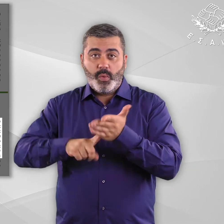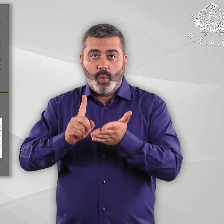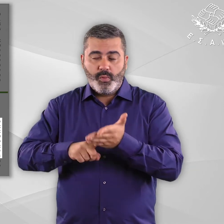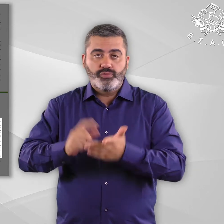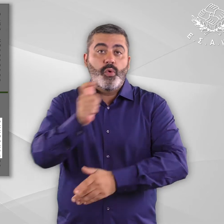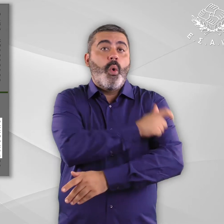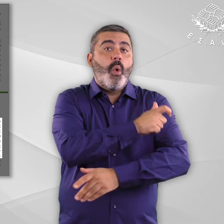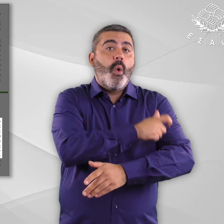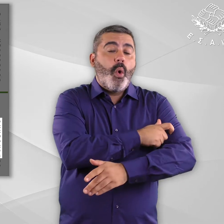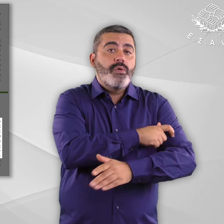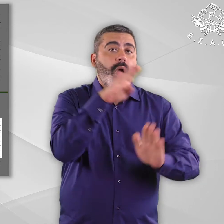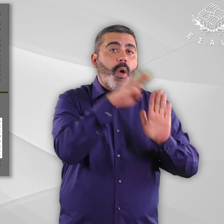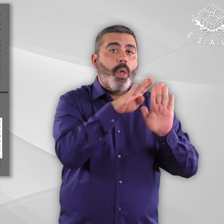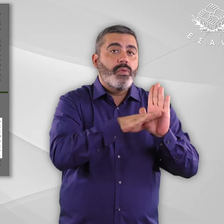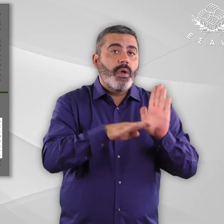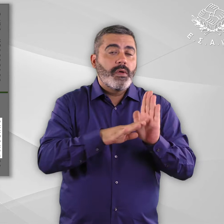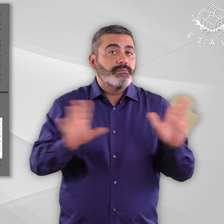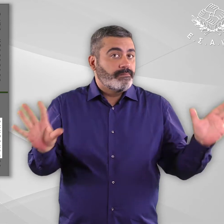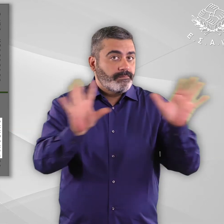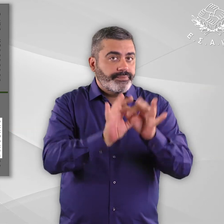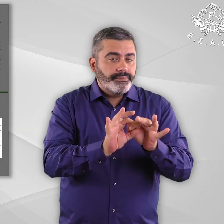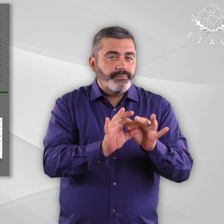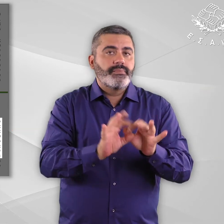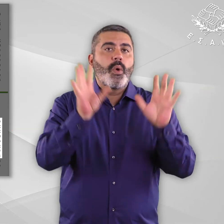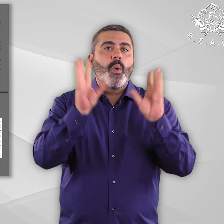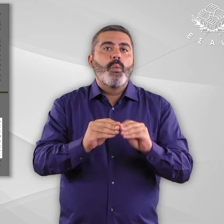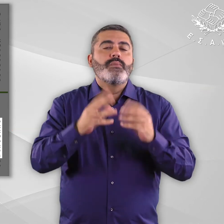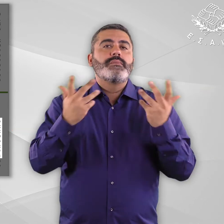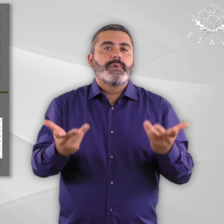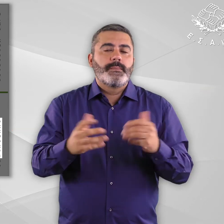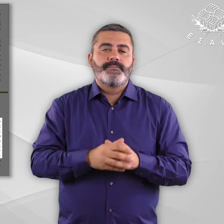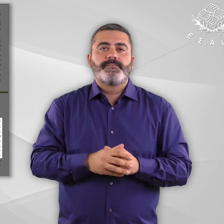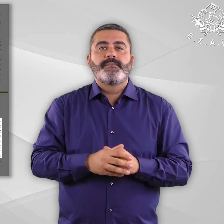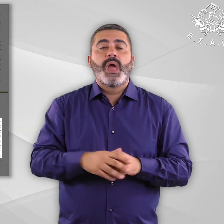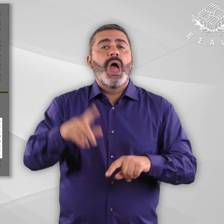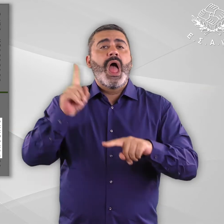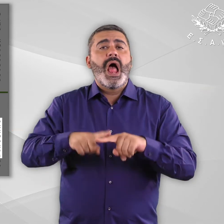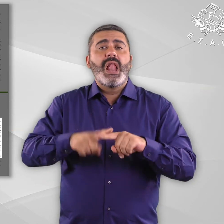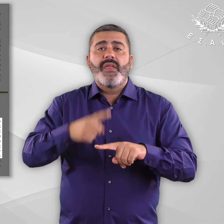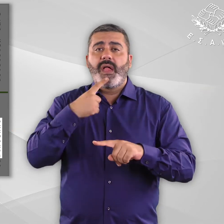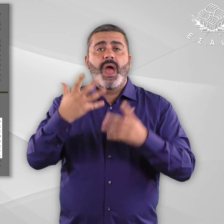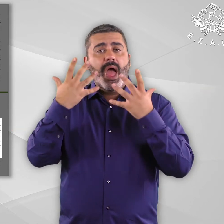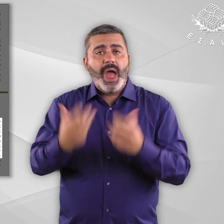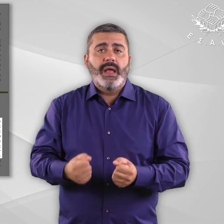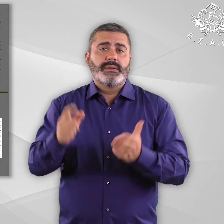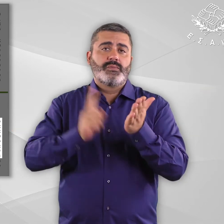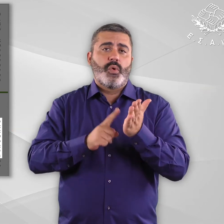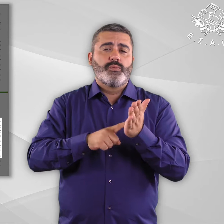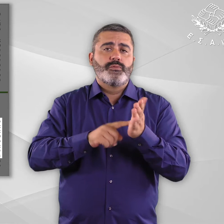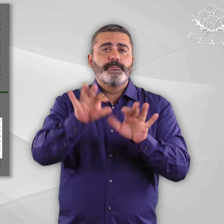δικαιώματα των ατόμων με αναπηρίες, στο ελληνικό θεσμικό πλαίσιο περιλαμβάνονται διάφορες ρυθμίσεις για τους επιμέρους τομείς που καλύπτονται